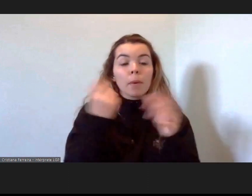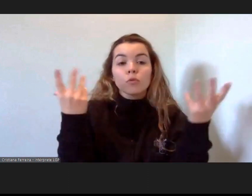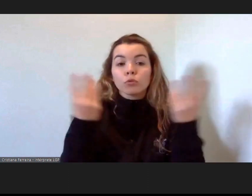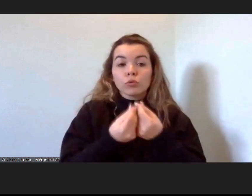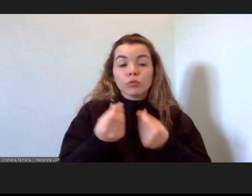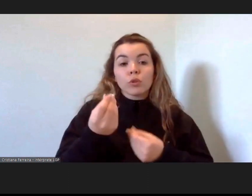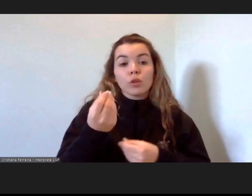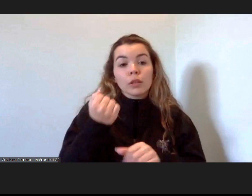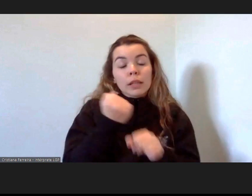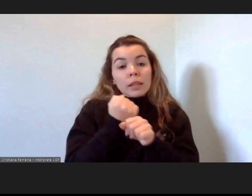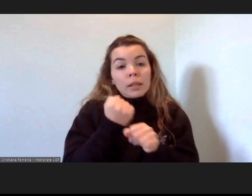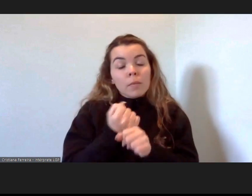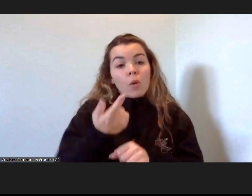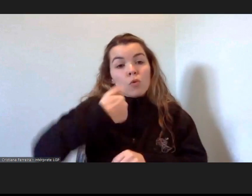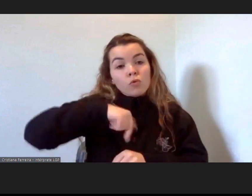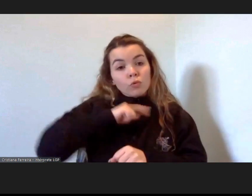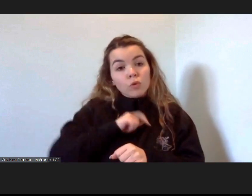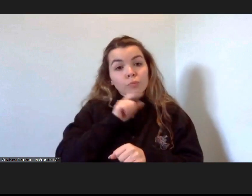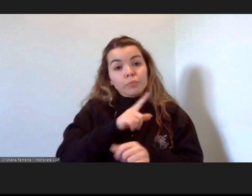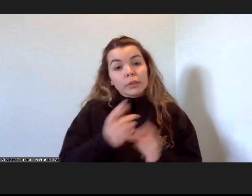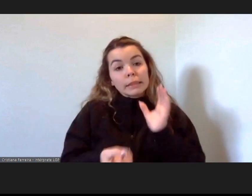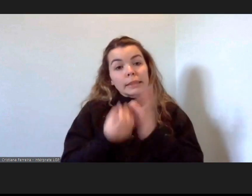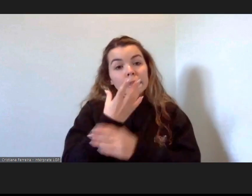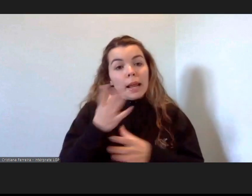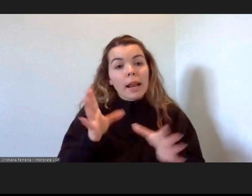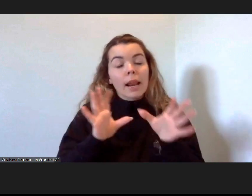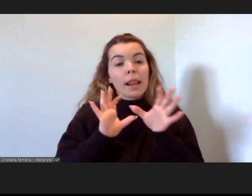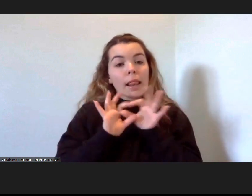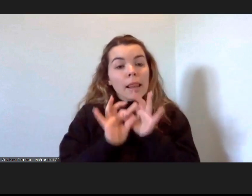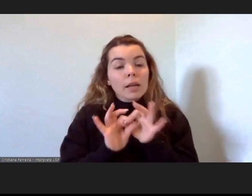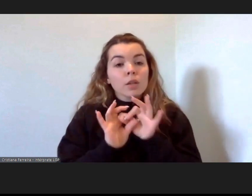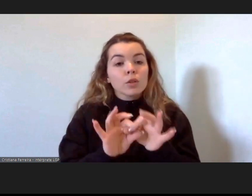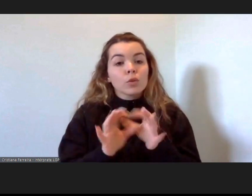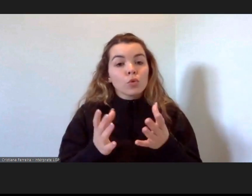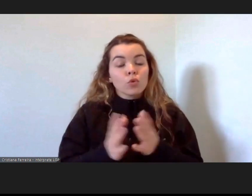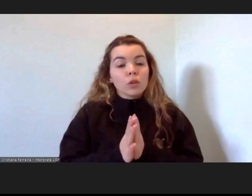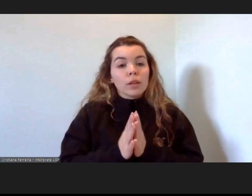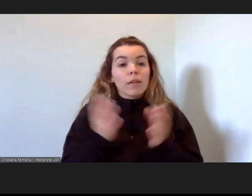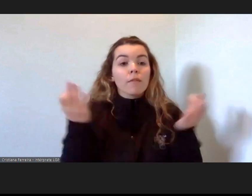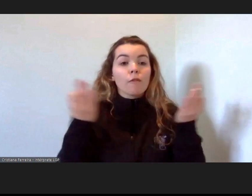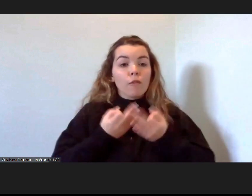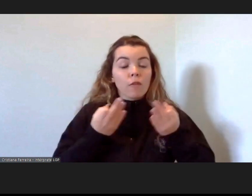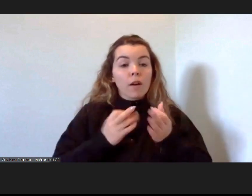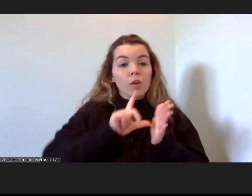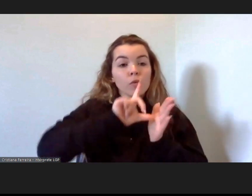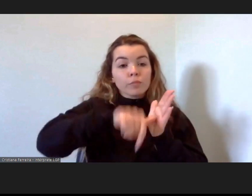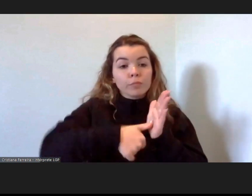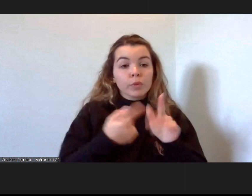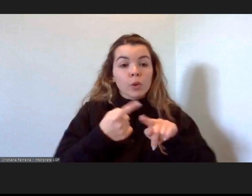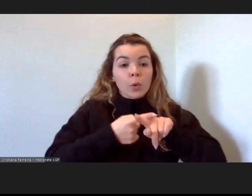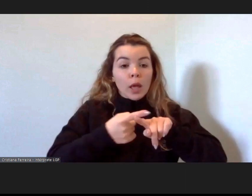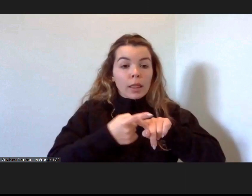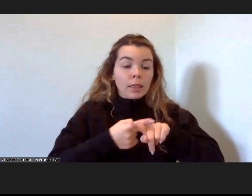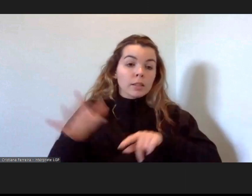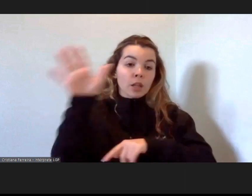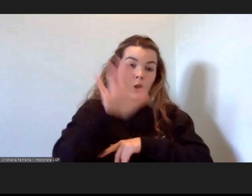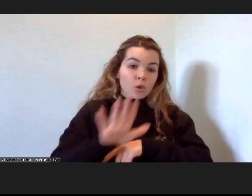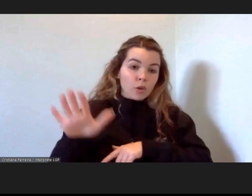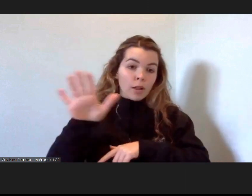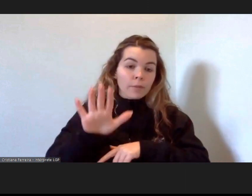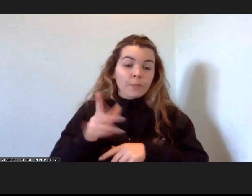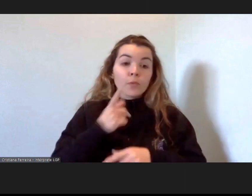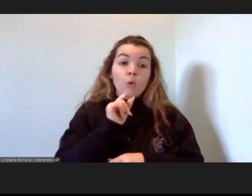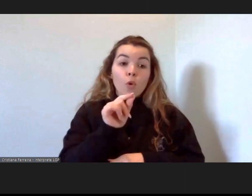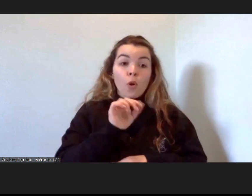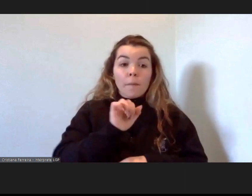podemos estreitar ligações, conexões e, de facto, projetos para o interesse nacional. Meu